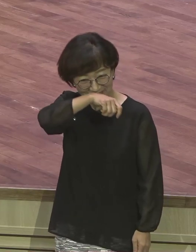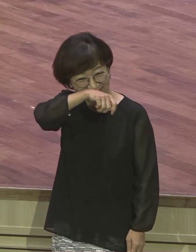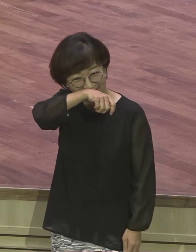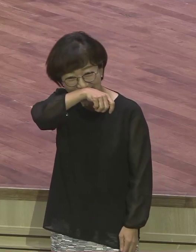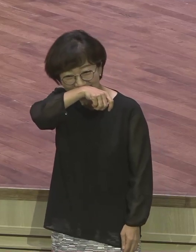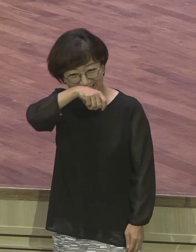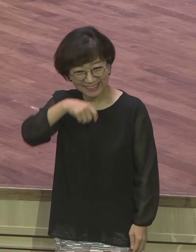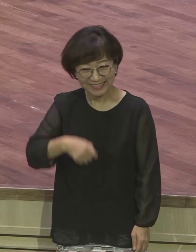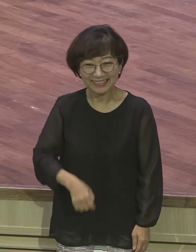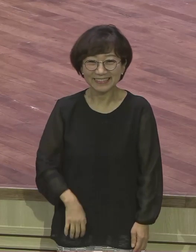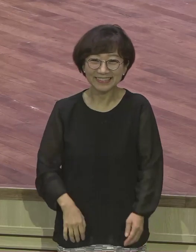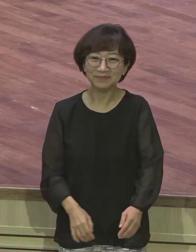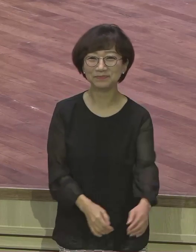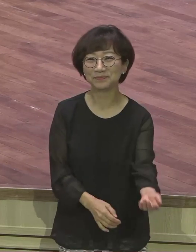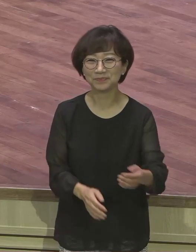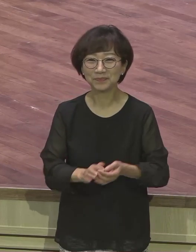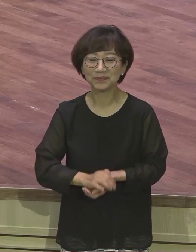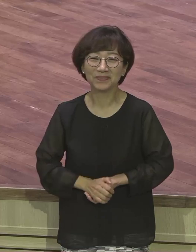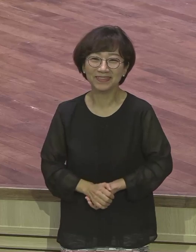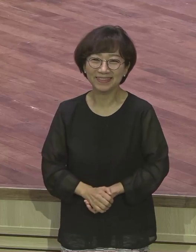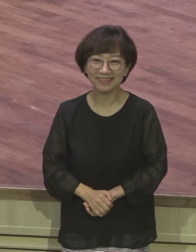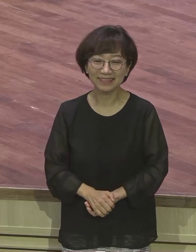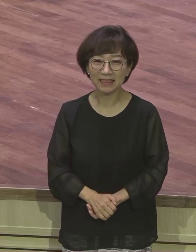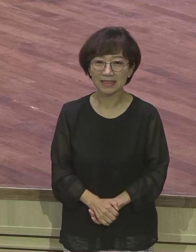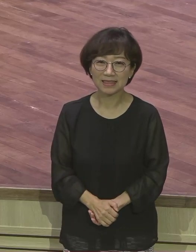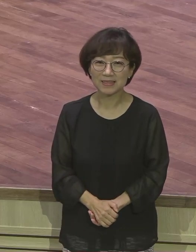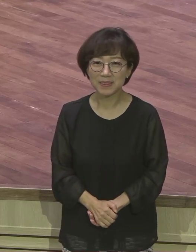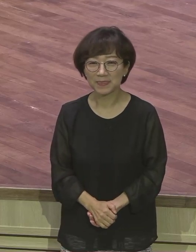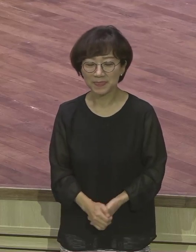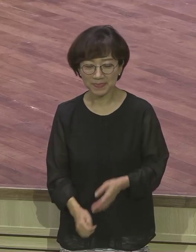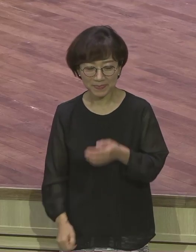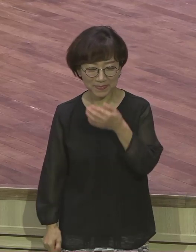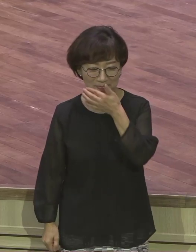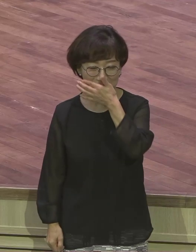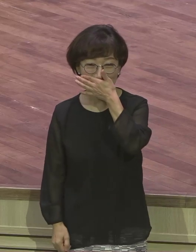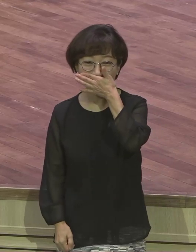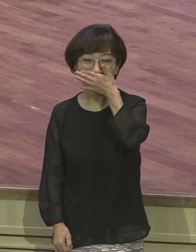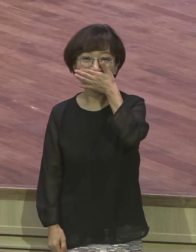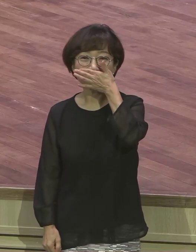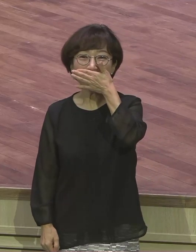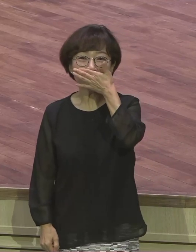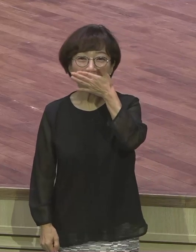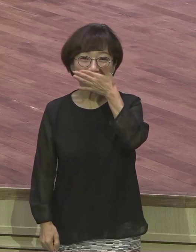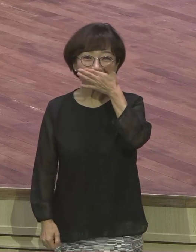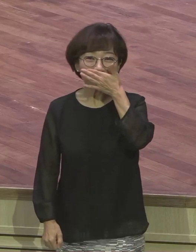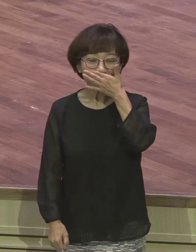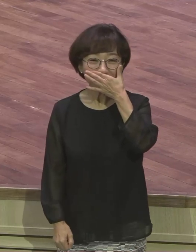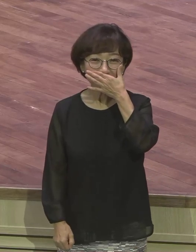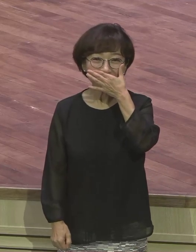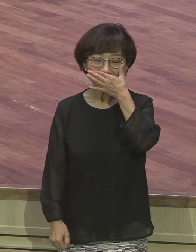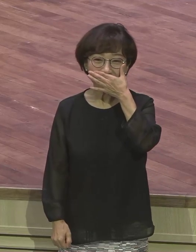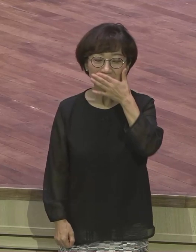하고 싶은 거 먹고 싶은 거 다 하고 언제 인도받아 하고 싶은 거 다 하고 할 짓 다 하고 언제 인도받아